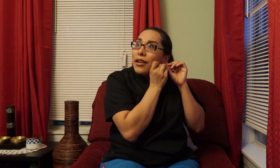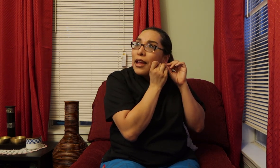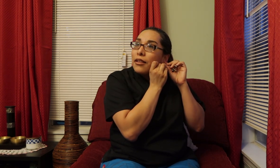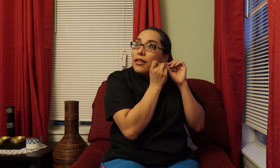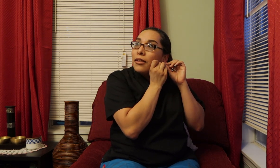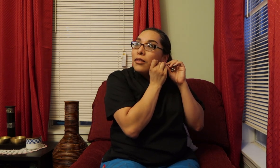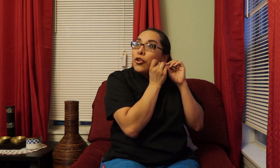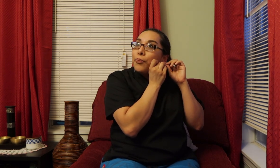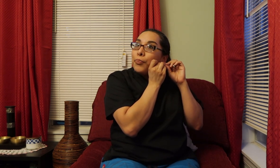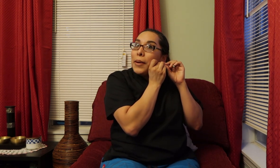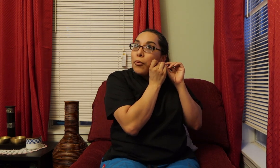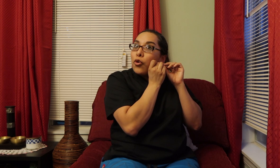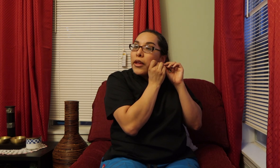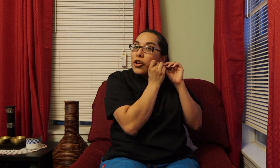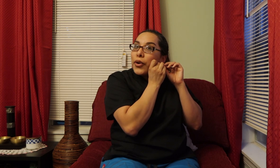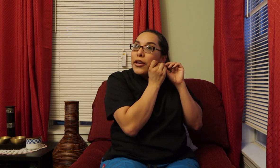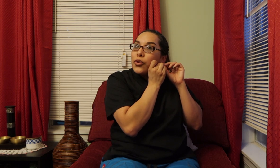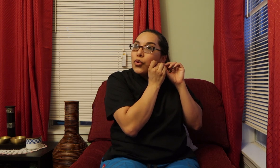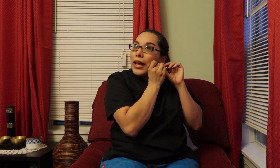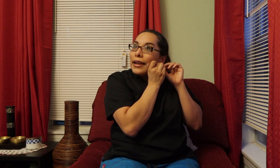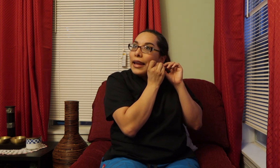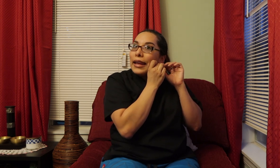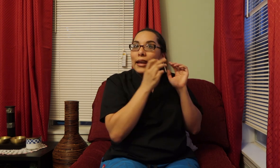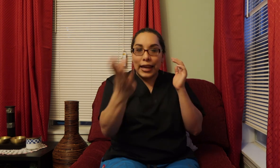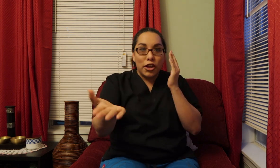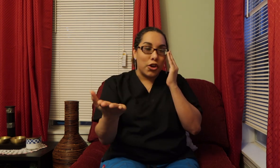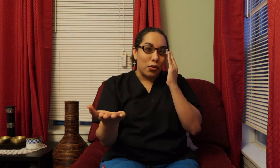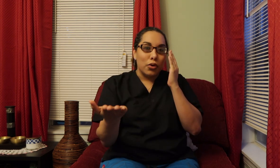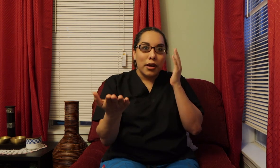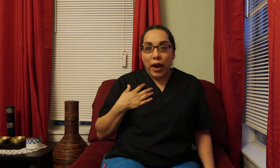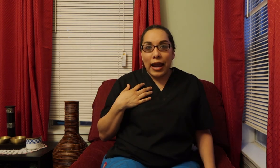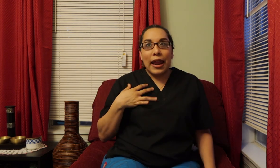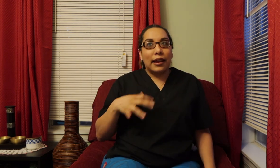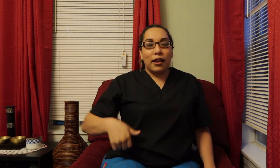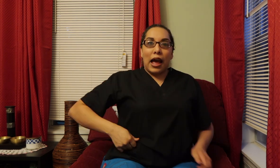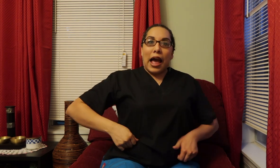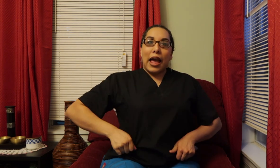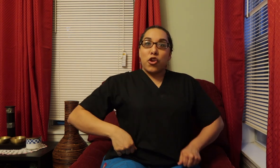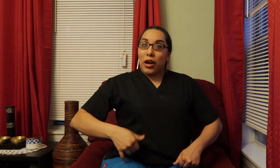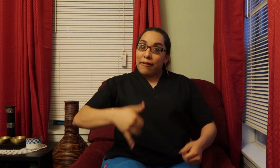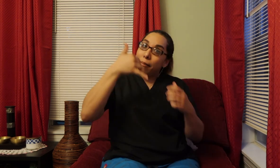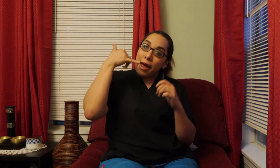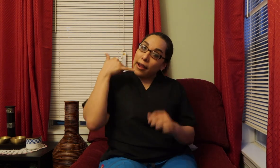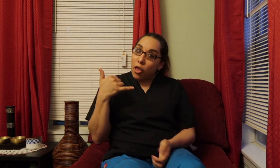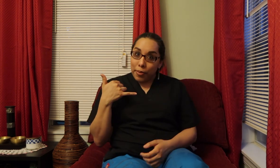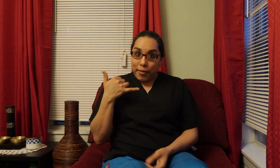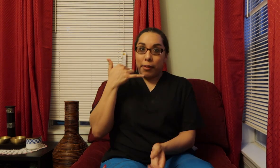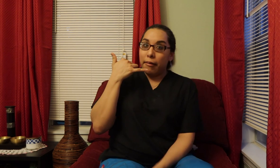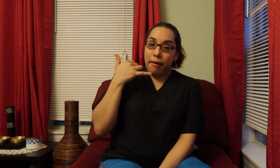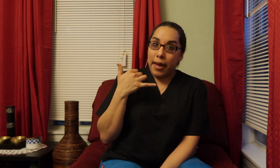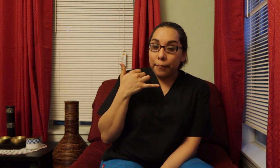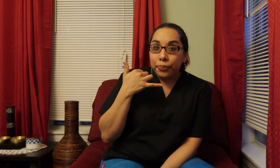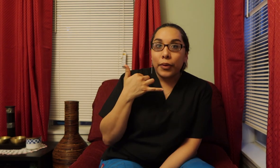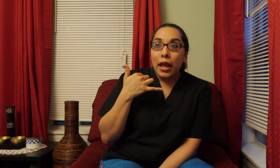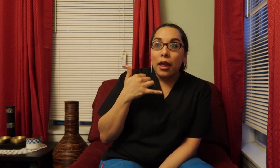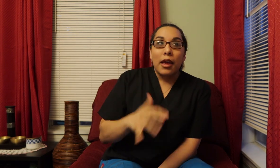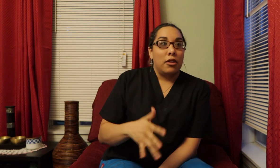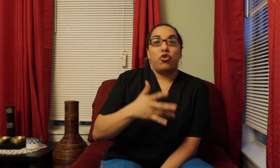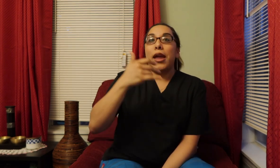Like these There are people That are trying to like Get you Fuera like Yo le había marcado Primero a mi mamá Estoy